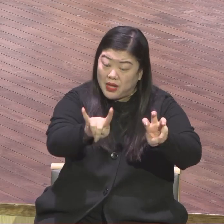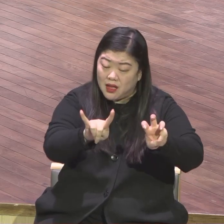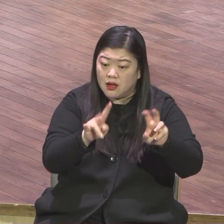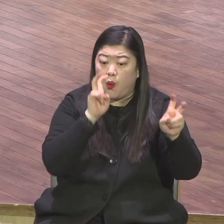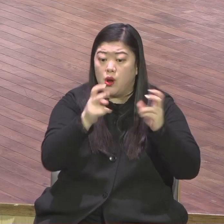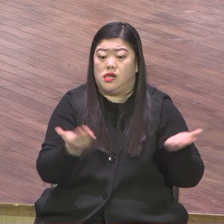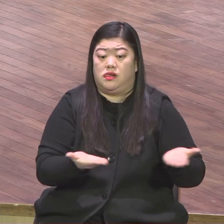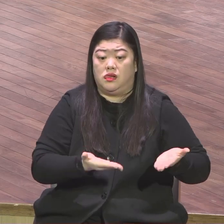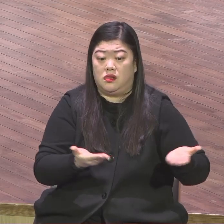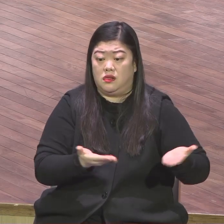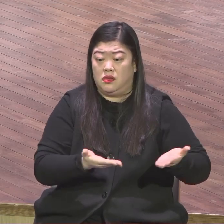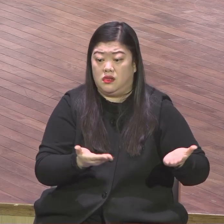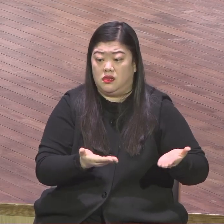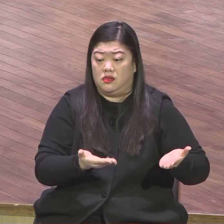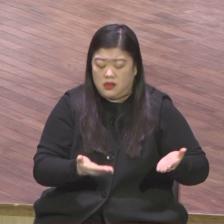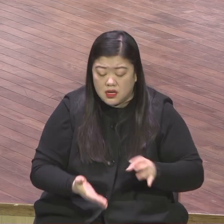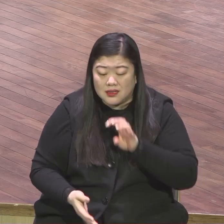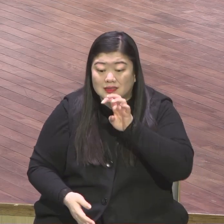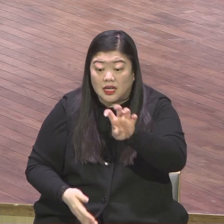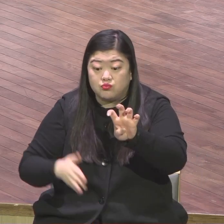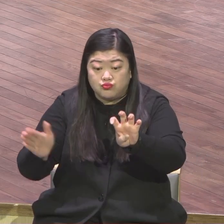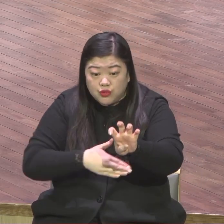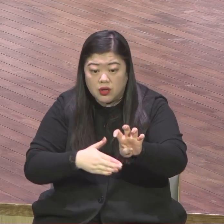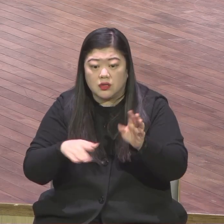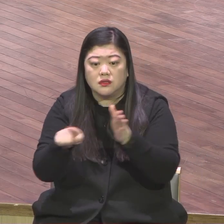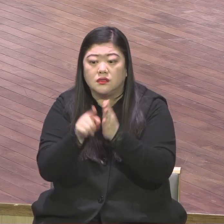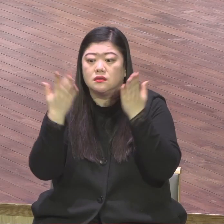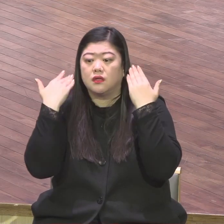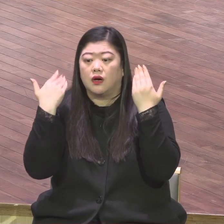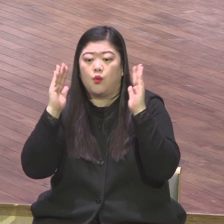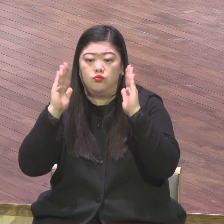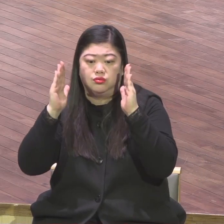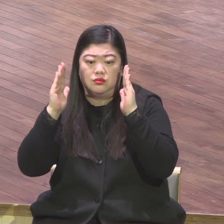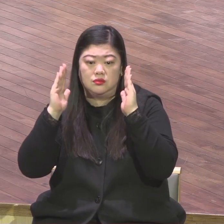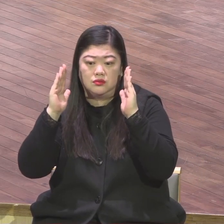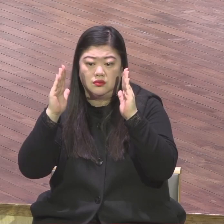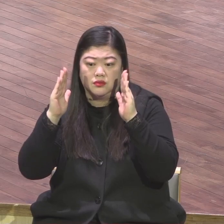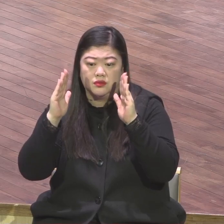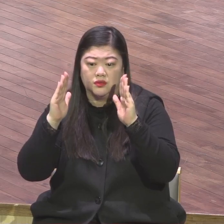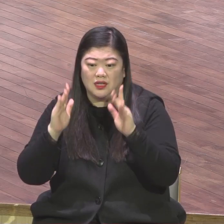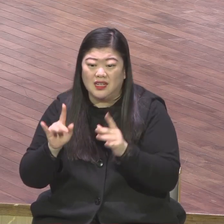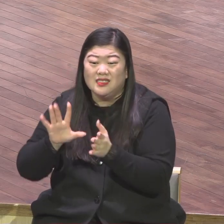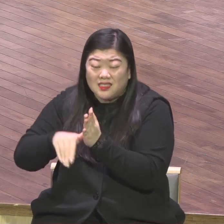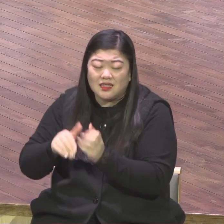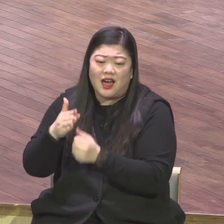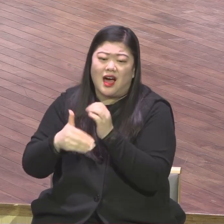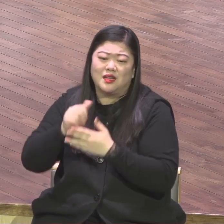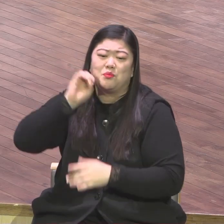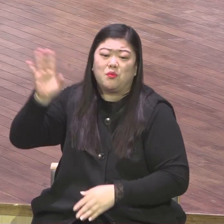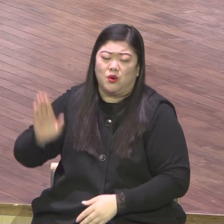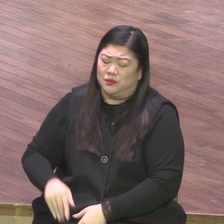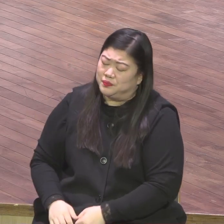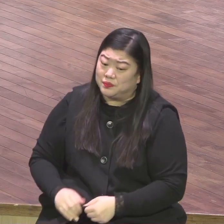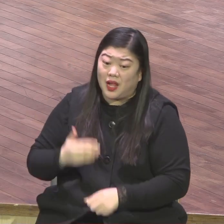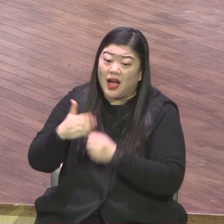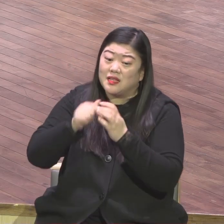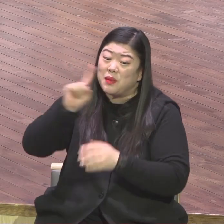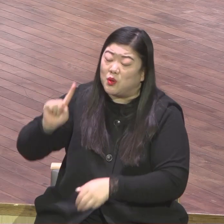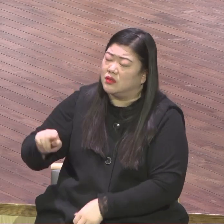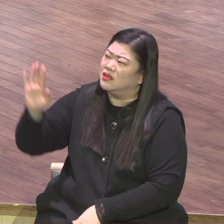힘들었습니다 어려웠습니다 하도 어려웠어요 하나님 1년만 좀 1년만 좀 시간을 주십시오